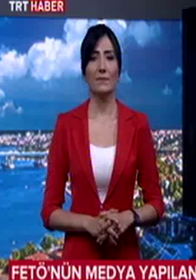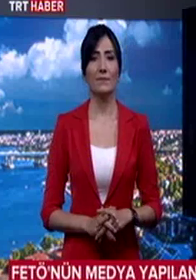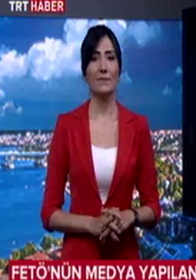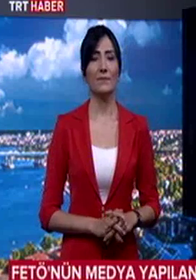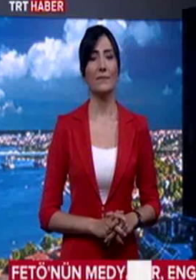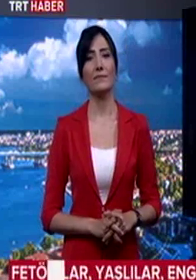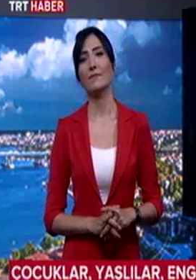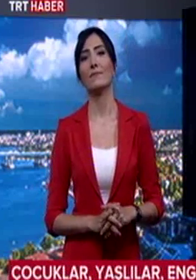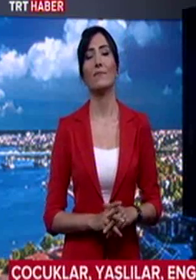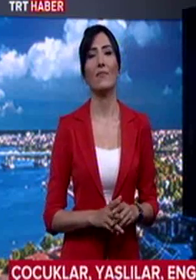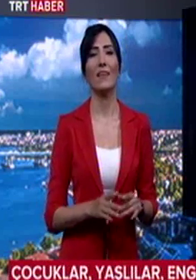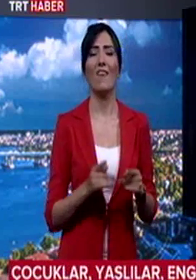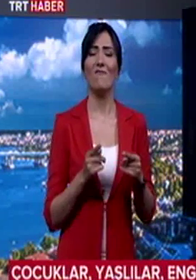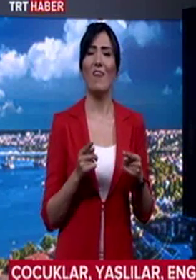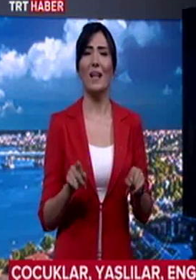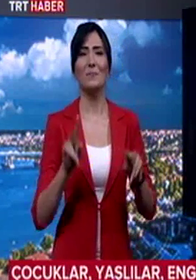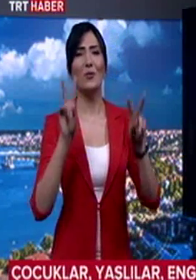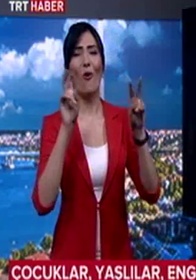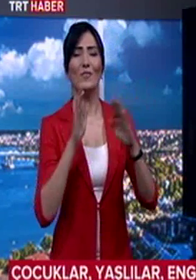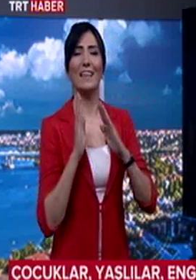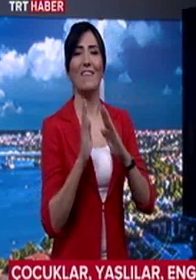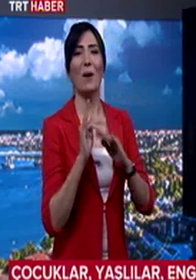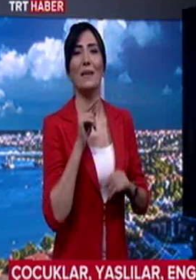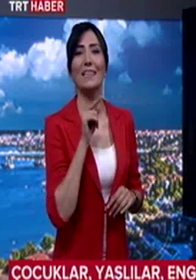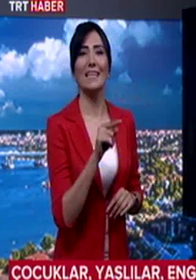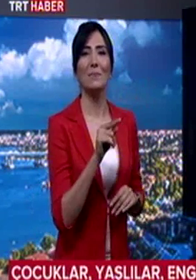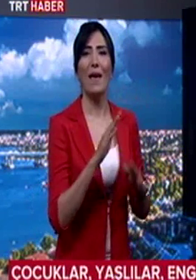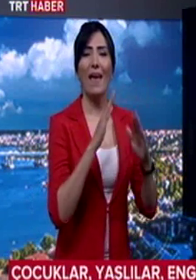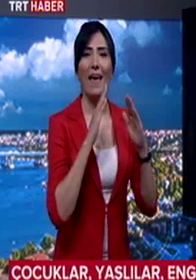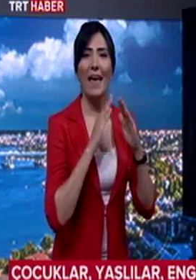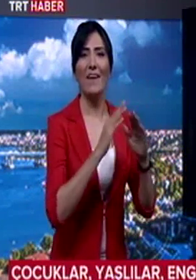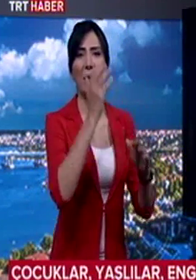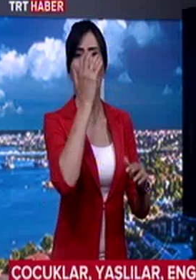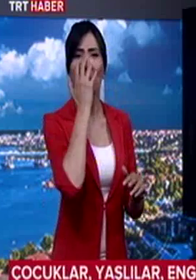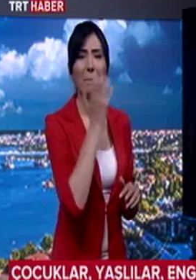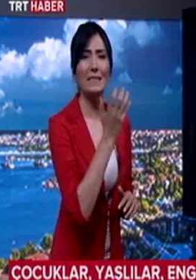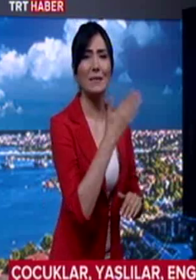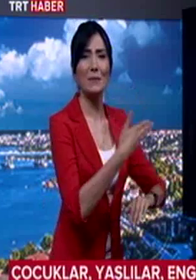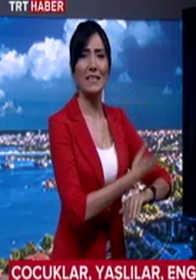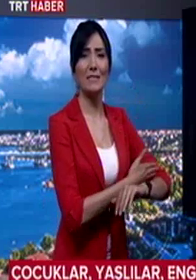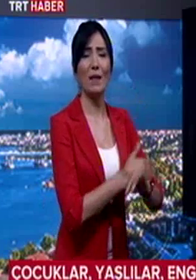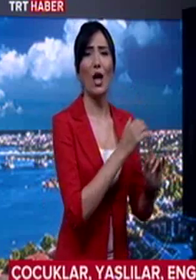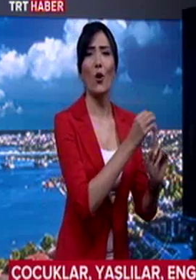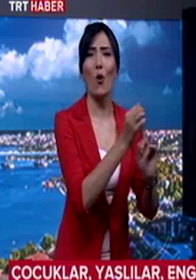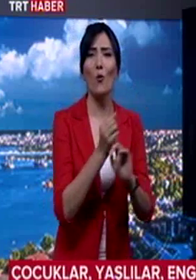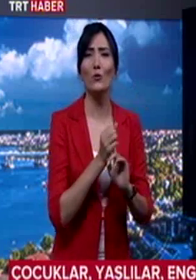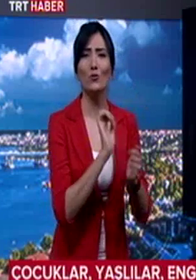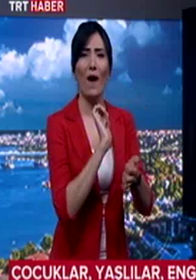Farklı bir konu başlığıyla devam edelim. Evde bakım hizmetlerinden koruyucu ailelere,